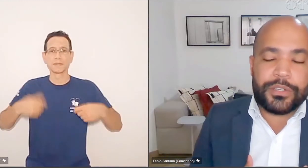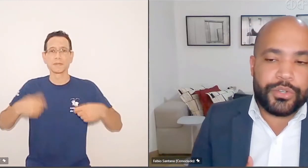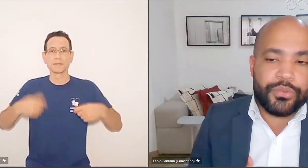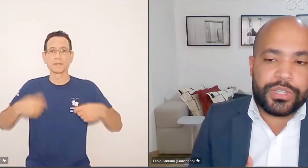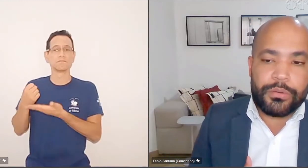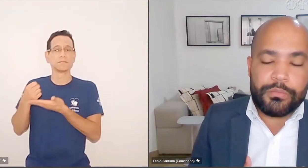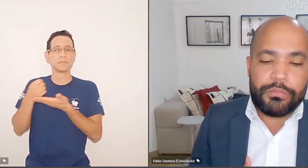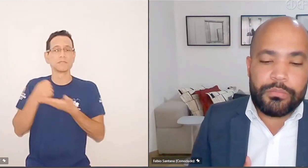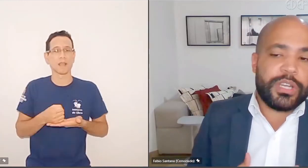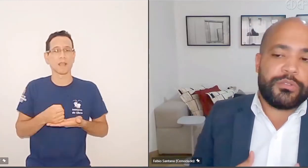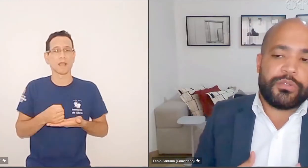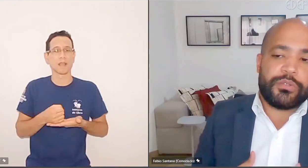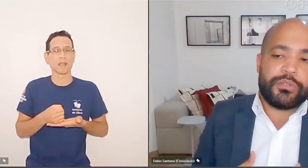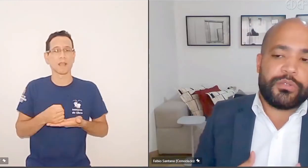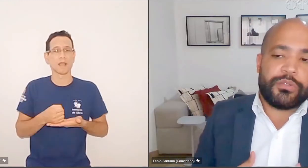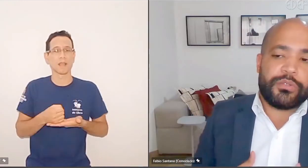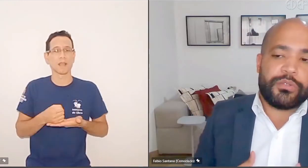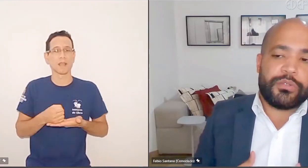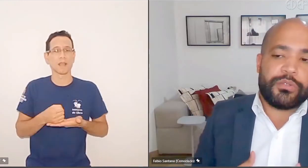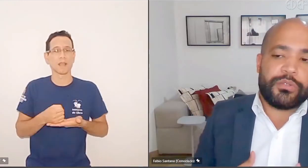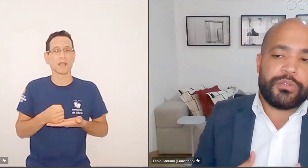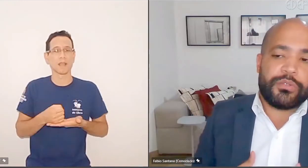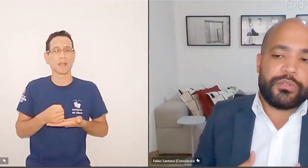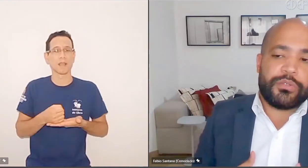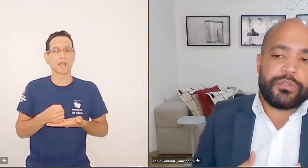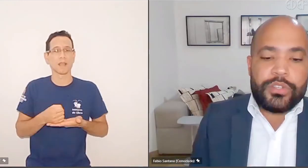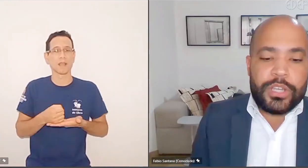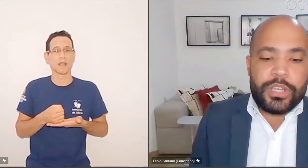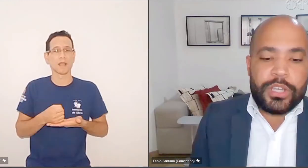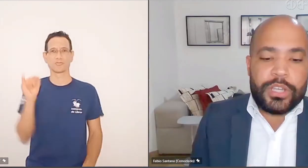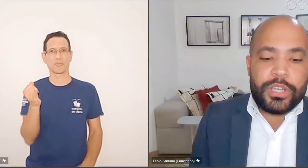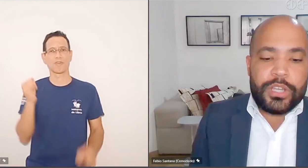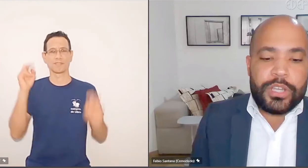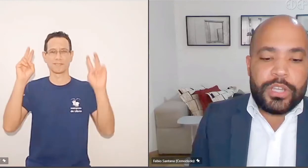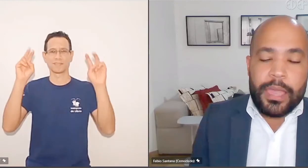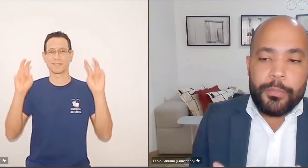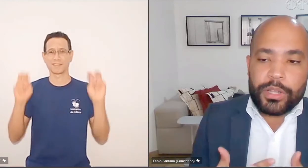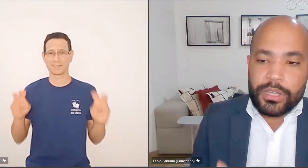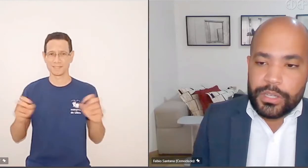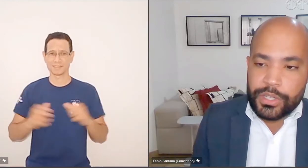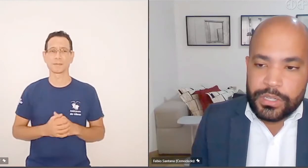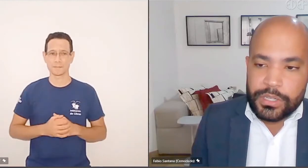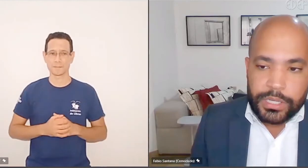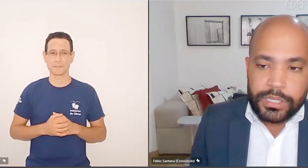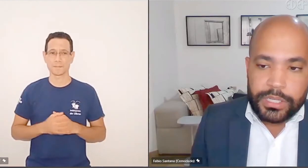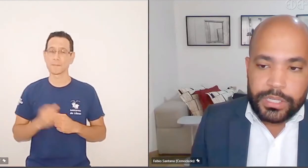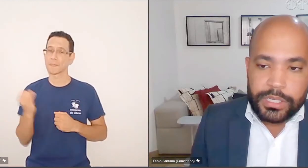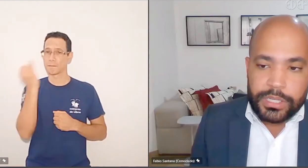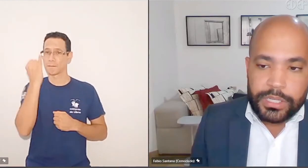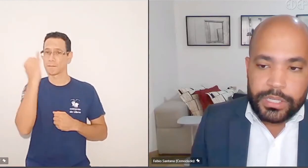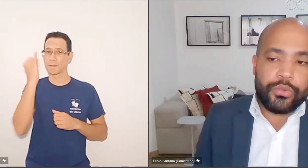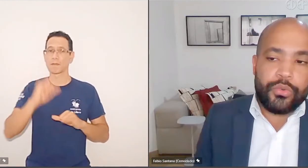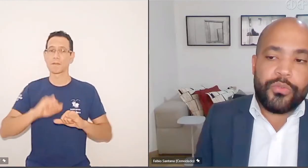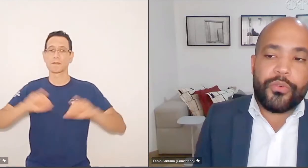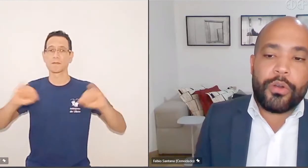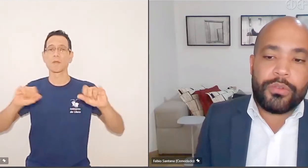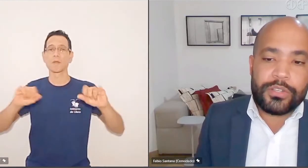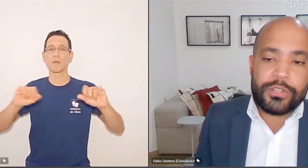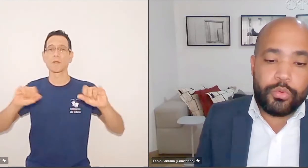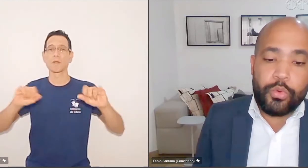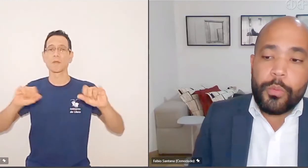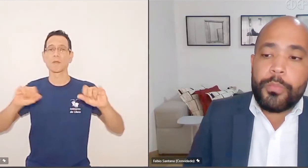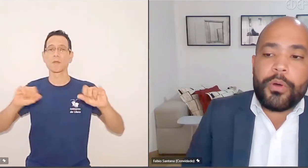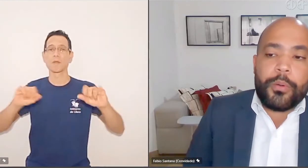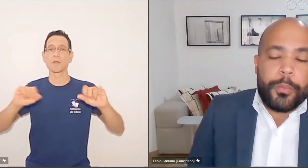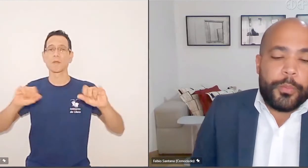para essa discussão os enunciados do CNJ. Os enunciados do CNJ, e aqui é importante que se diga, são ações do